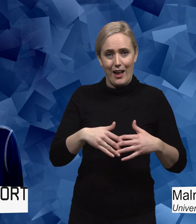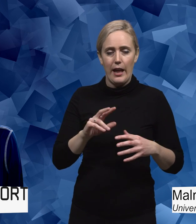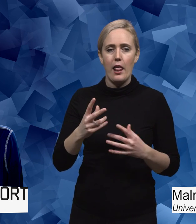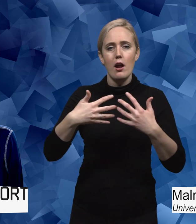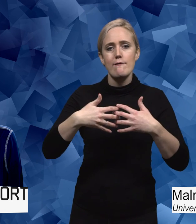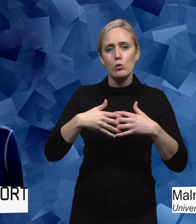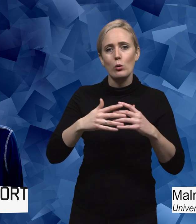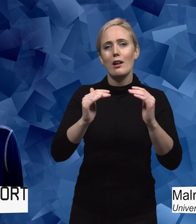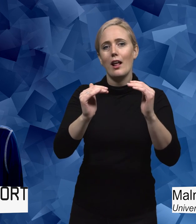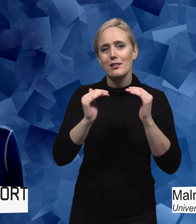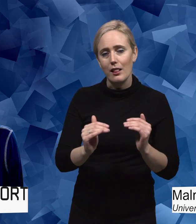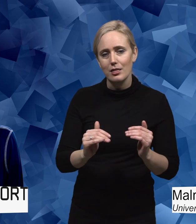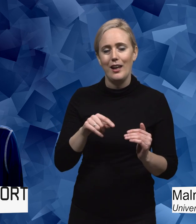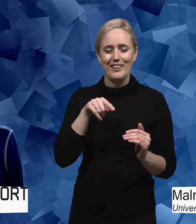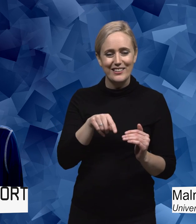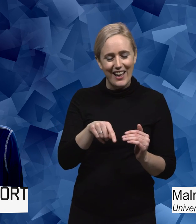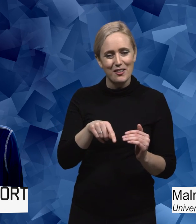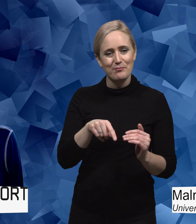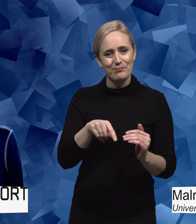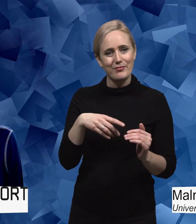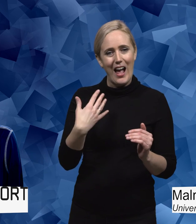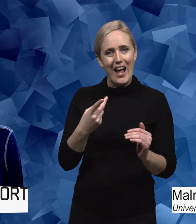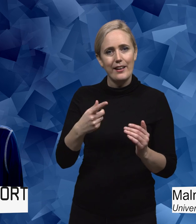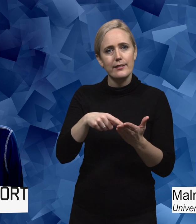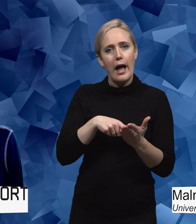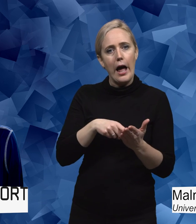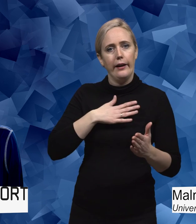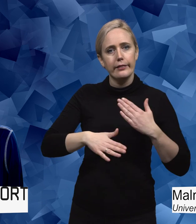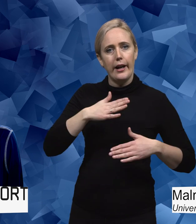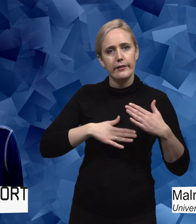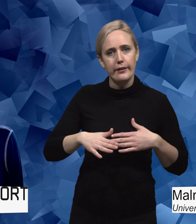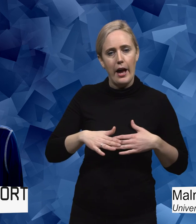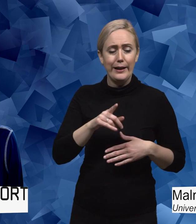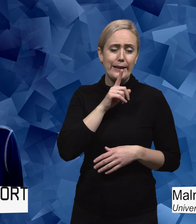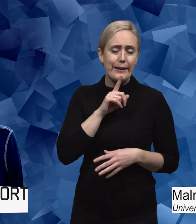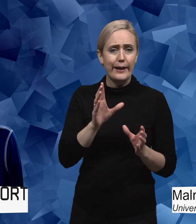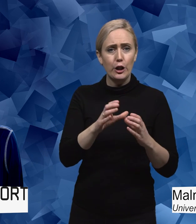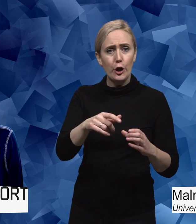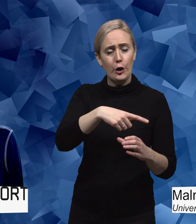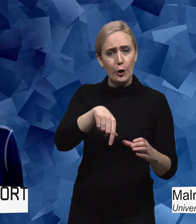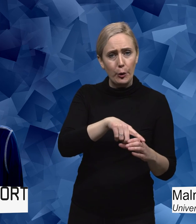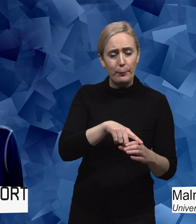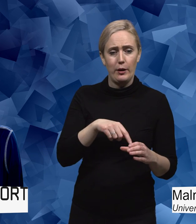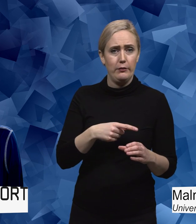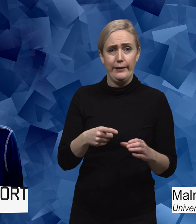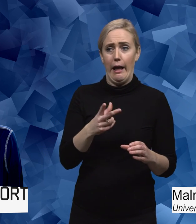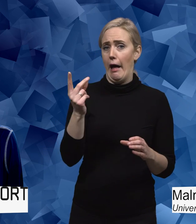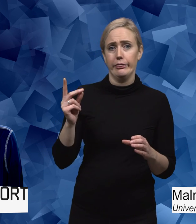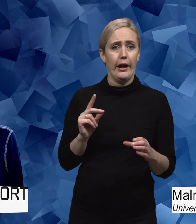funktionsnedsättning som ett särintresse. Det gäller en liten grupp som har funktionsnedsättningar och det gäller inte oss andra. Och det